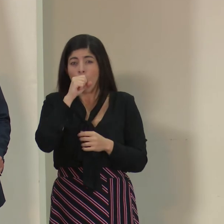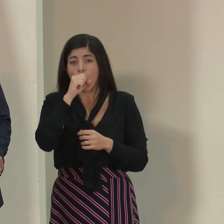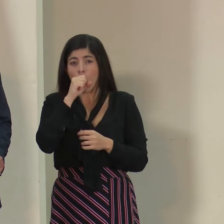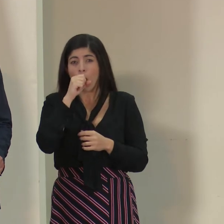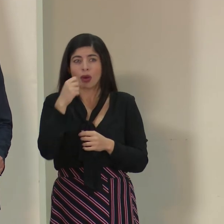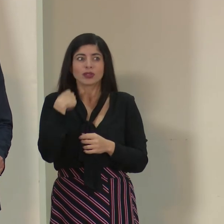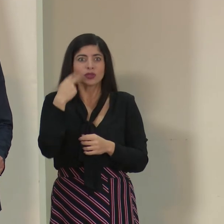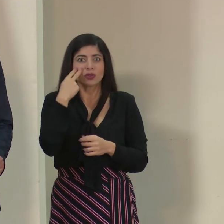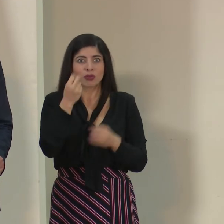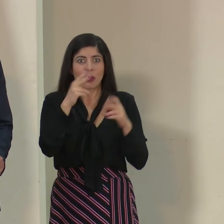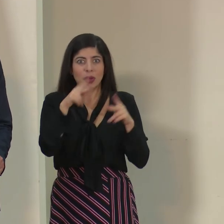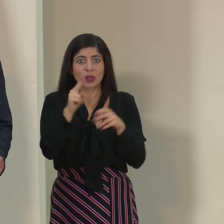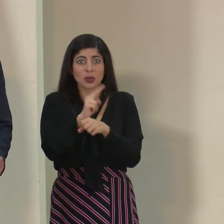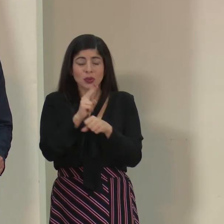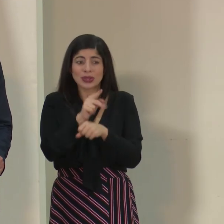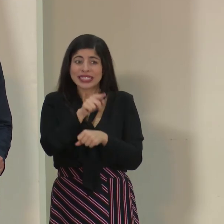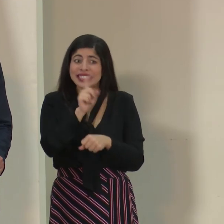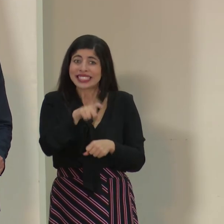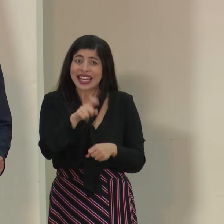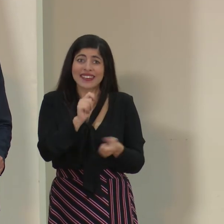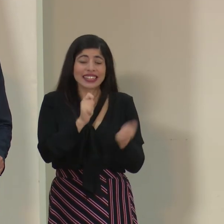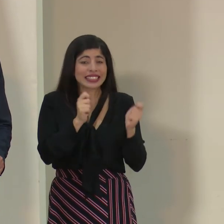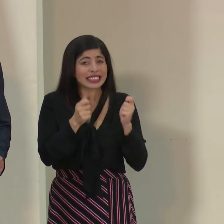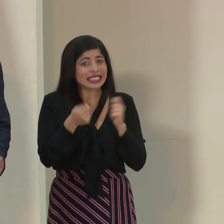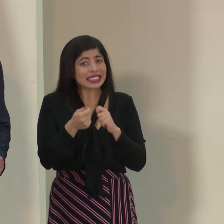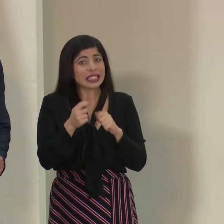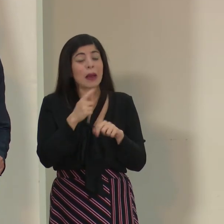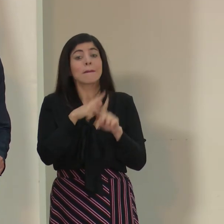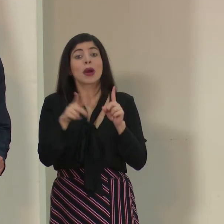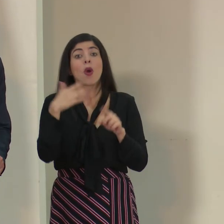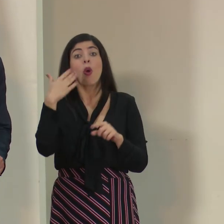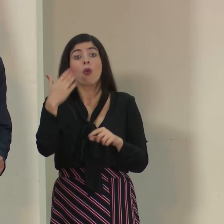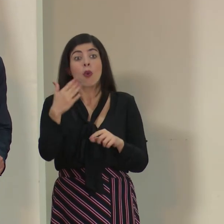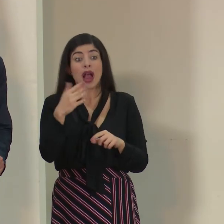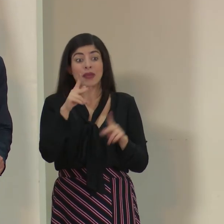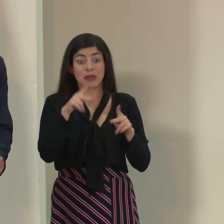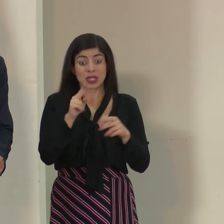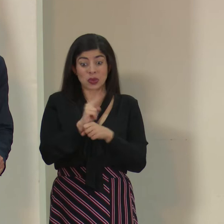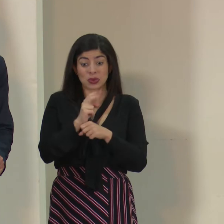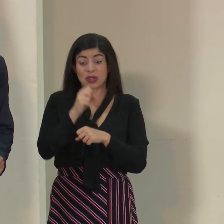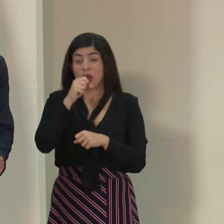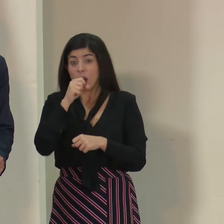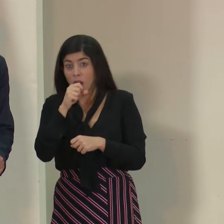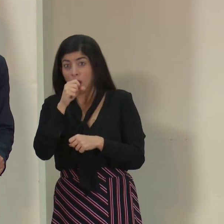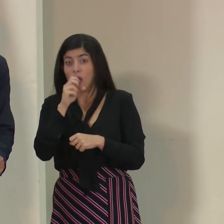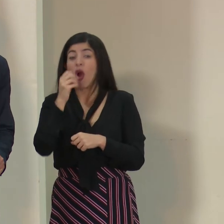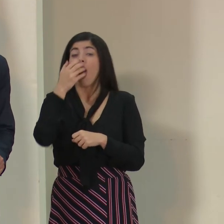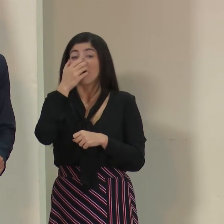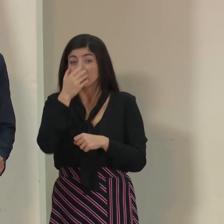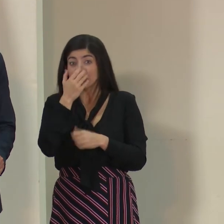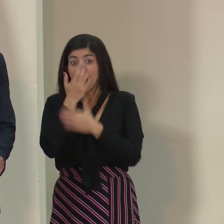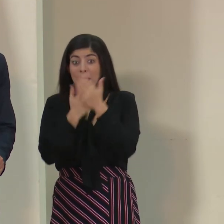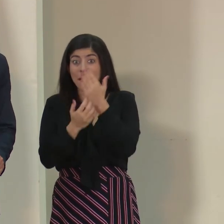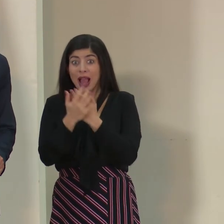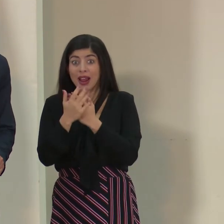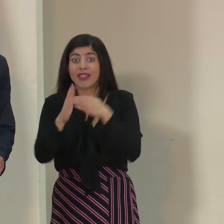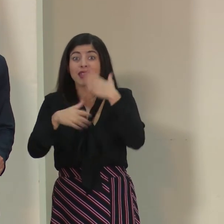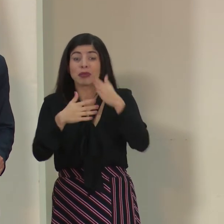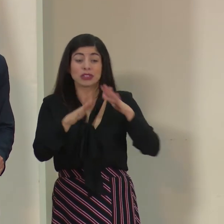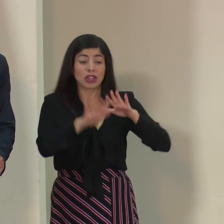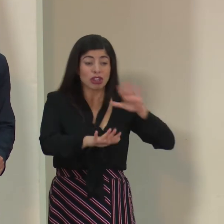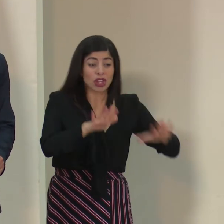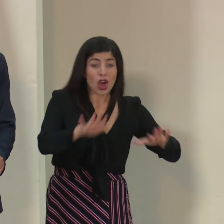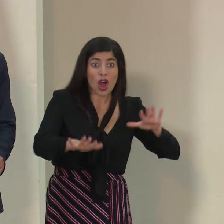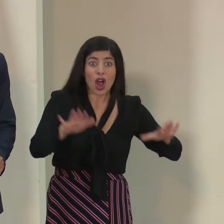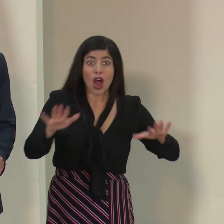yo los, acá a rato los veo, eso es algo que tenemos que ir cambiando poco a poco, pero cuando usted tiene eso, que usted tose y estornuda en la mano y toca un montón de